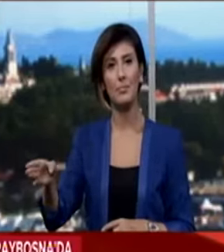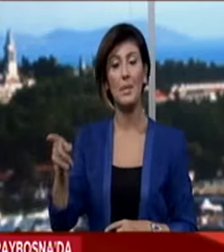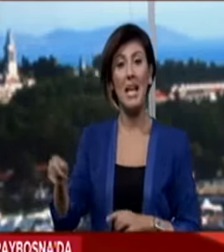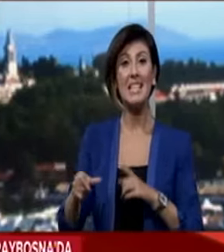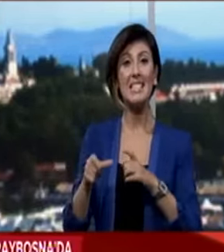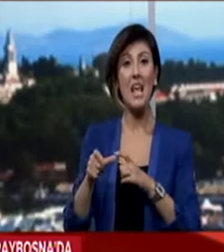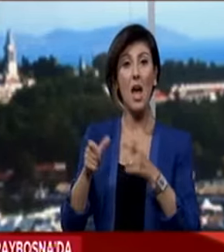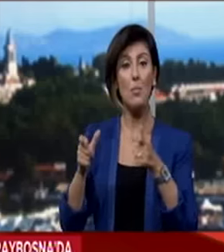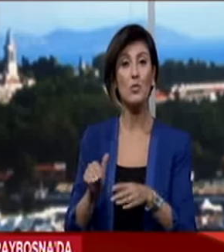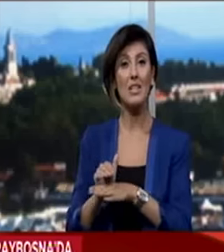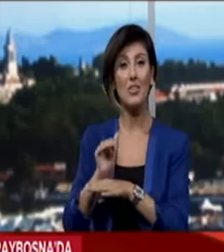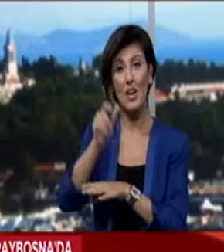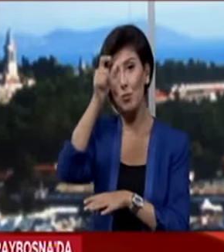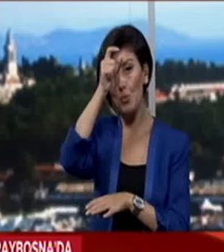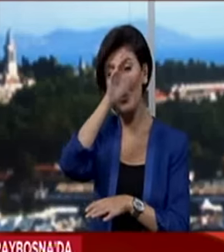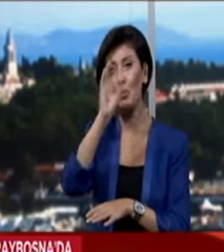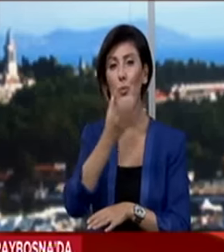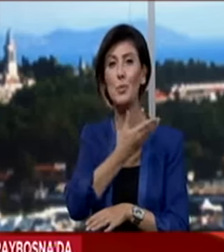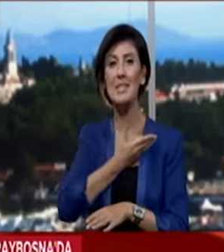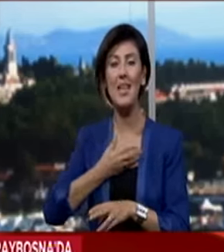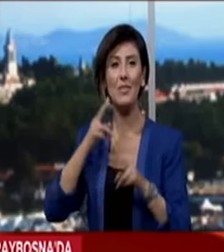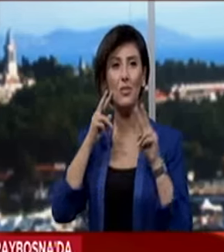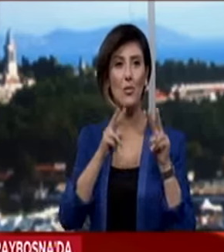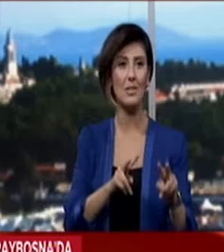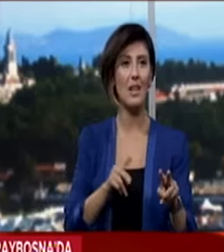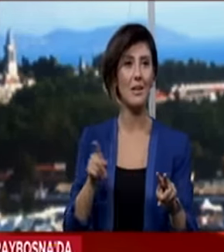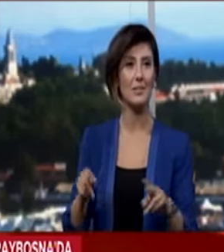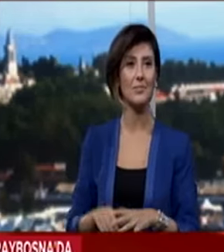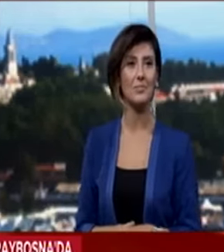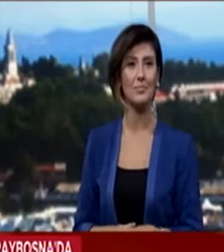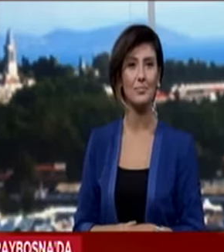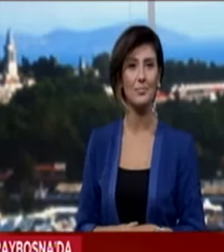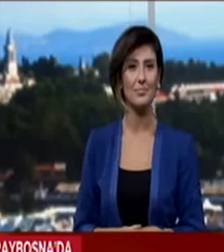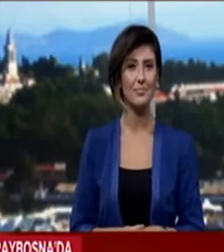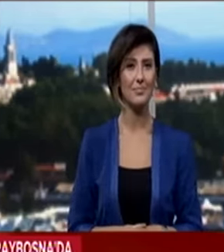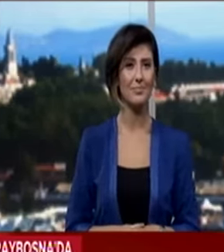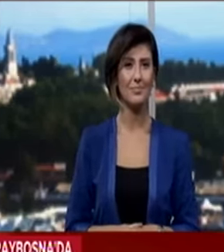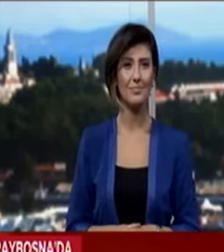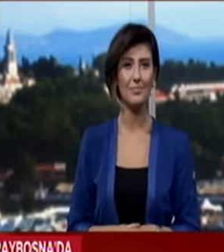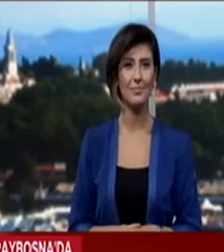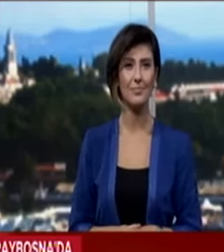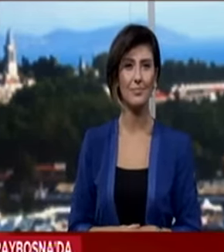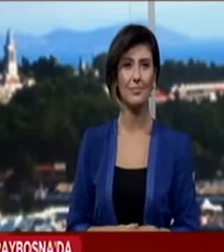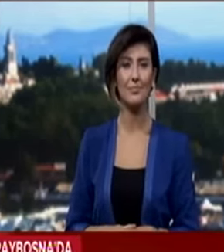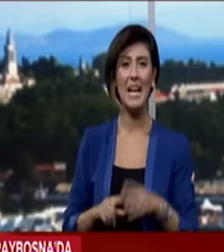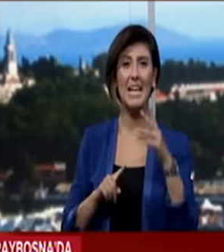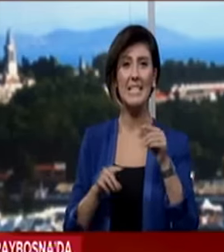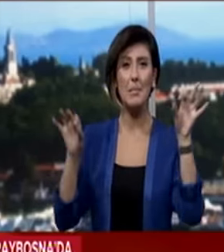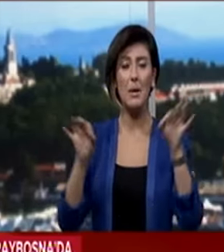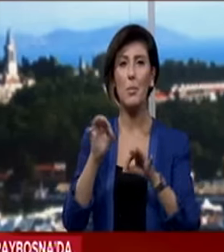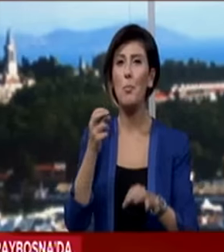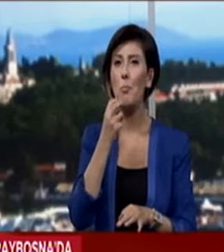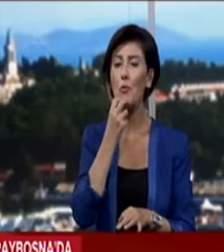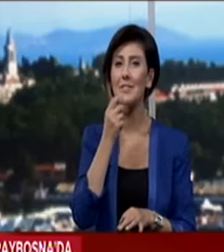'ya Saray Bosna'da yaşayan Türkler büyük sevgi gösterdi. Hakkıdır, hur yaşamış bayramın hürriyet. İstiklal Marşı'nı